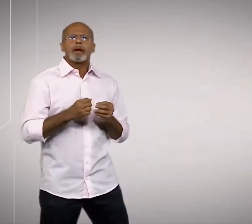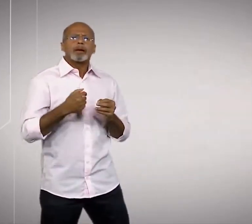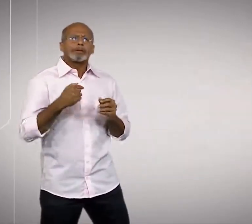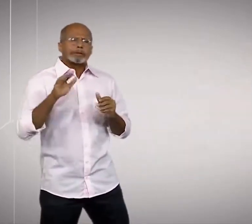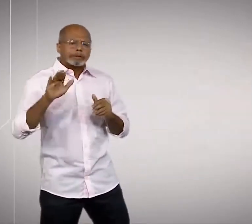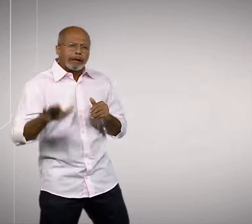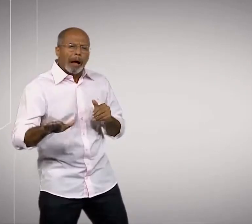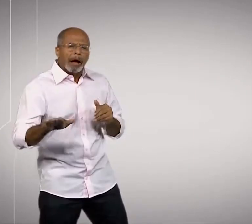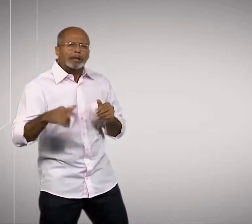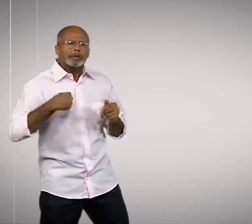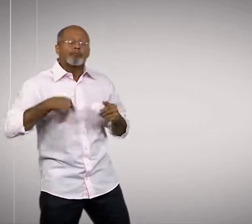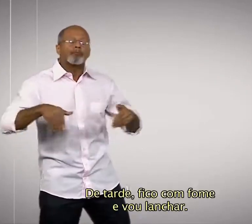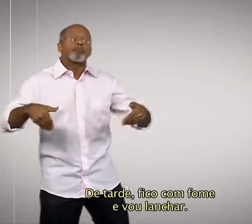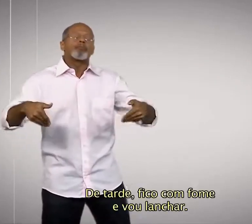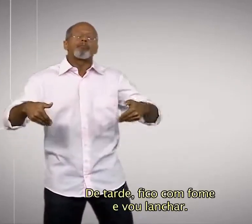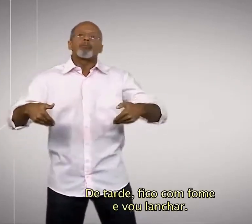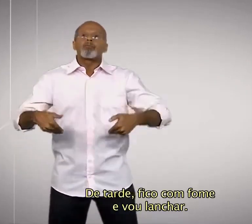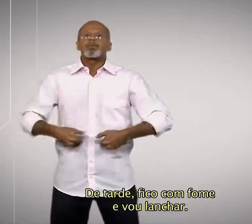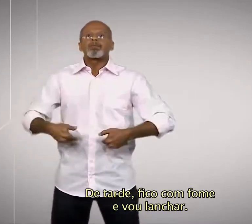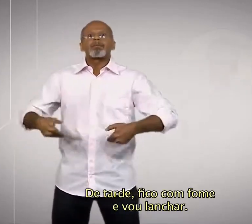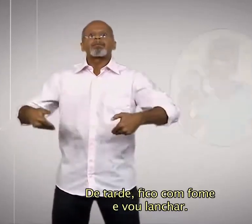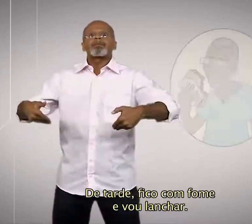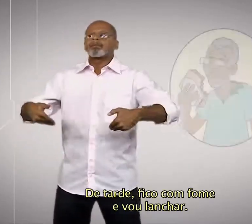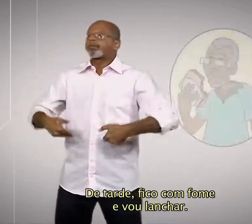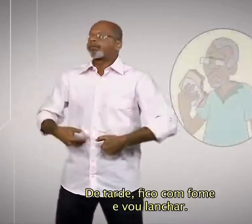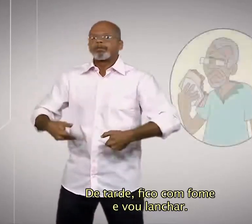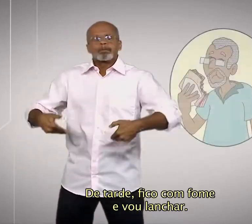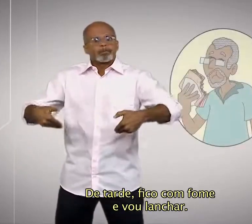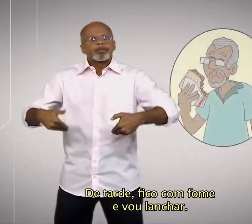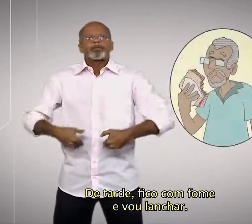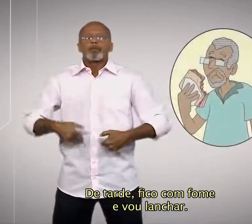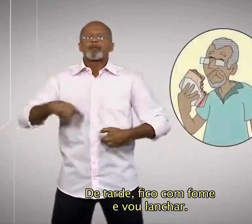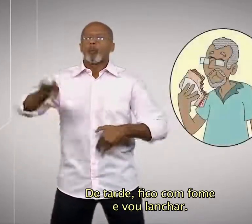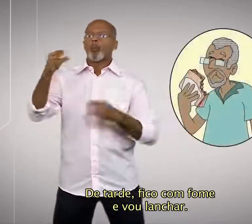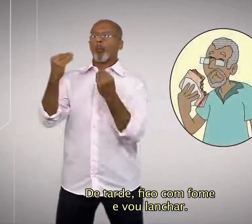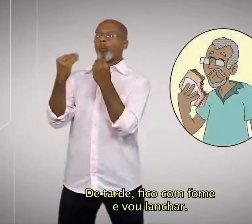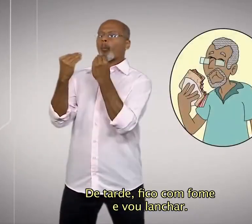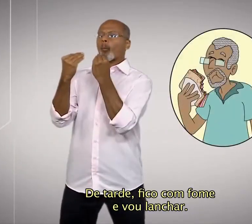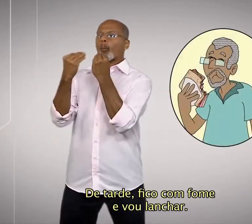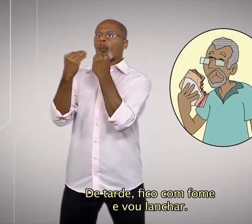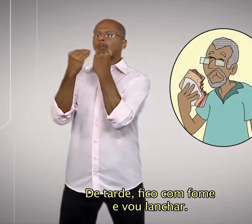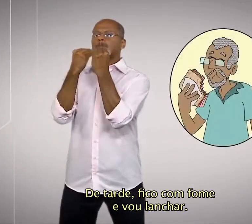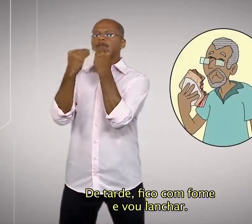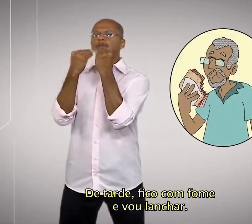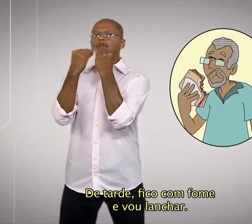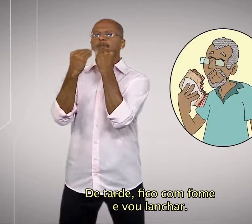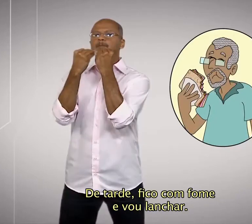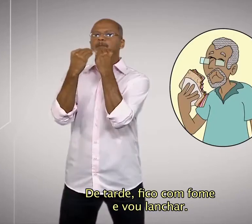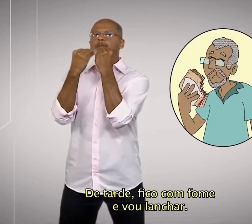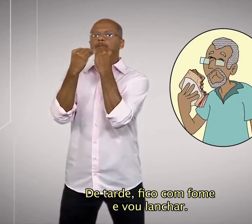De tarde, fico com fome. E vou lanchar.